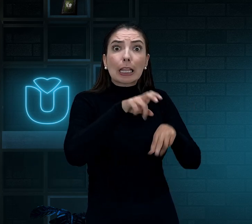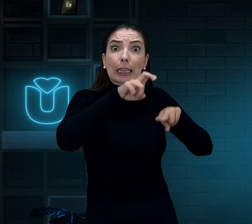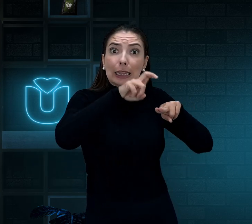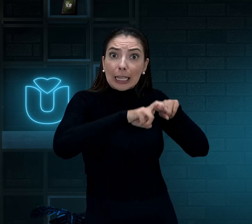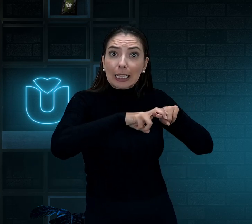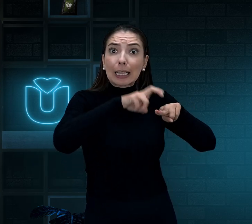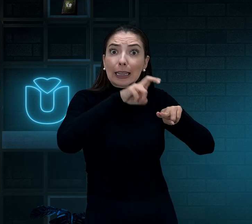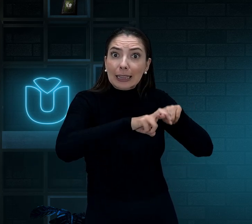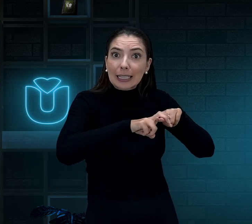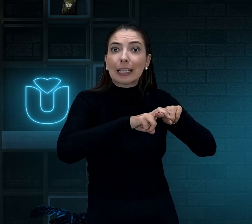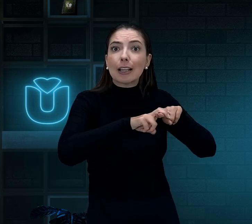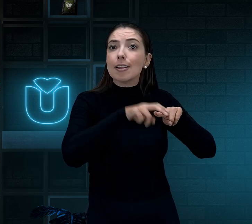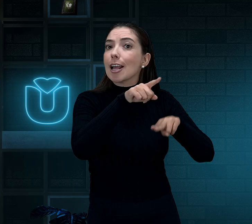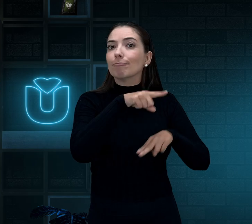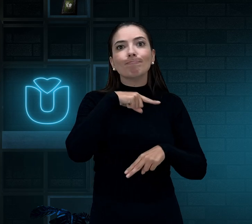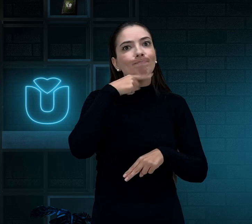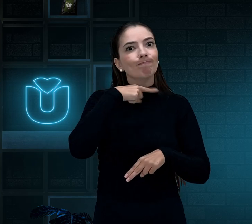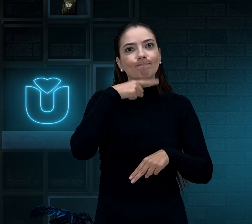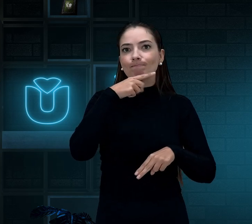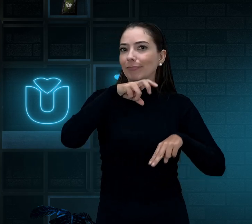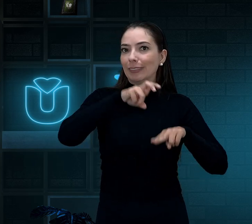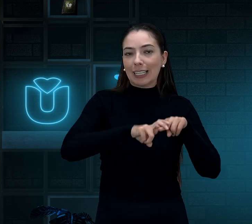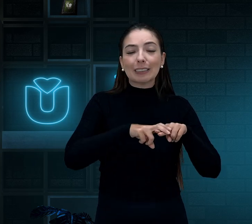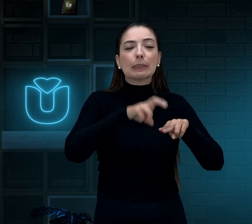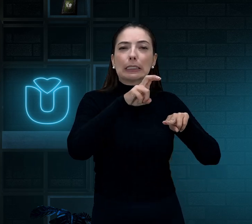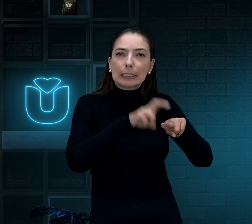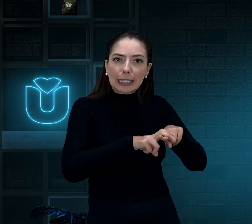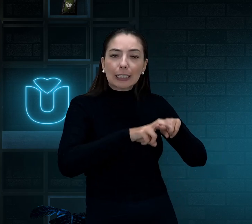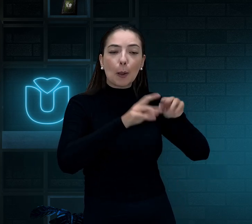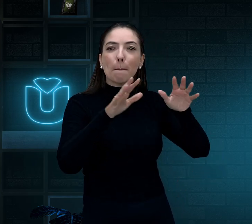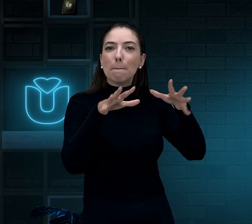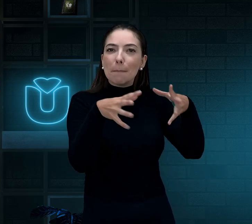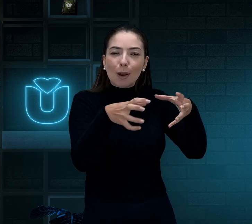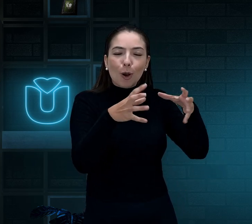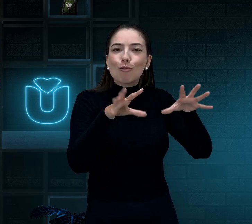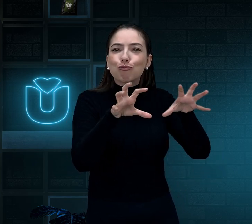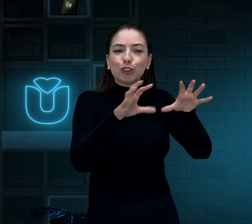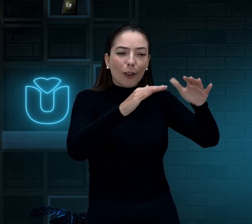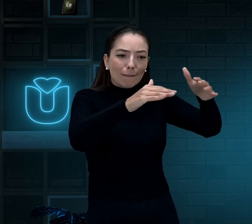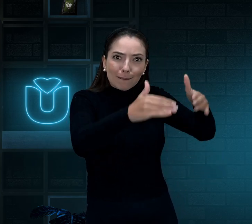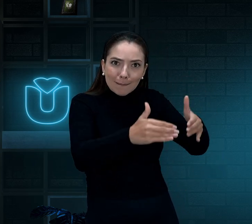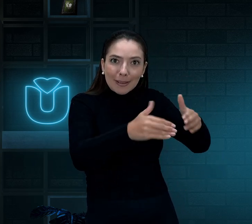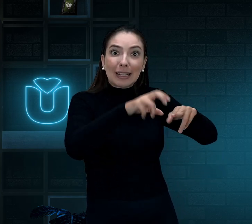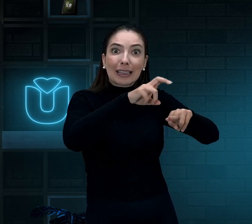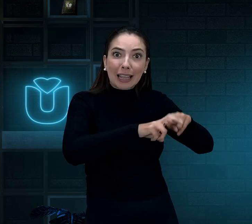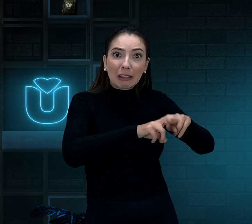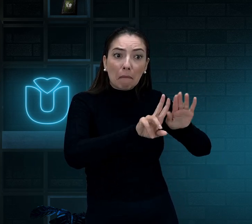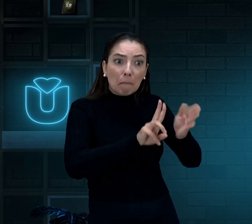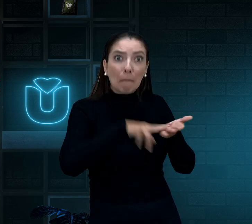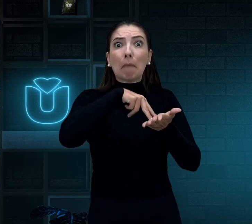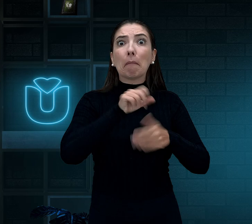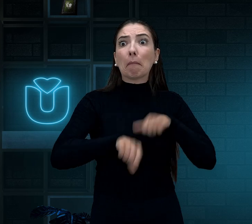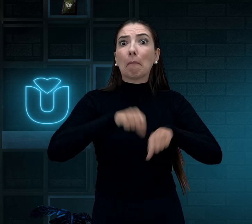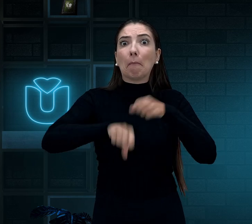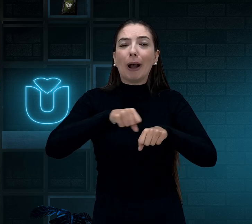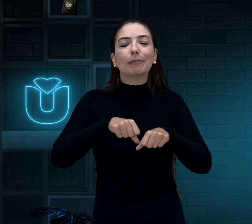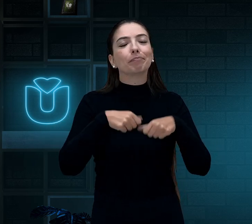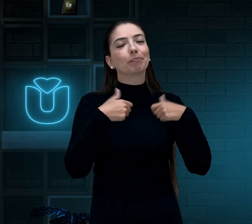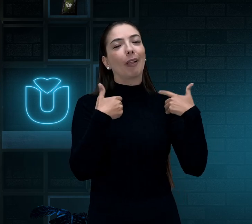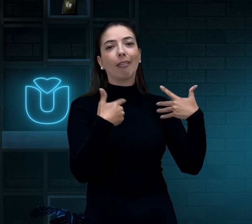E fico sinalizando sentar. E eles não entendem. Aí eles tocam no quadril, façam